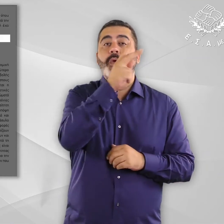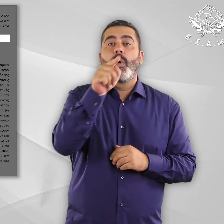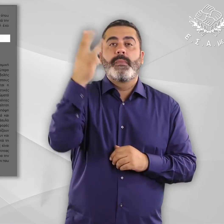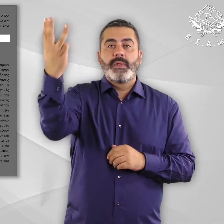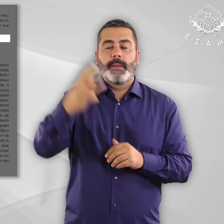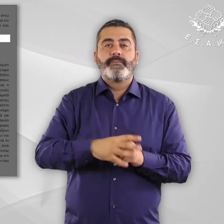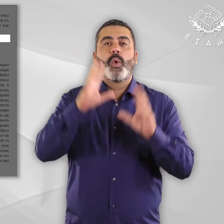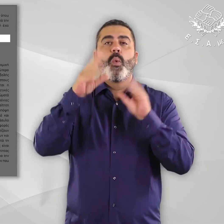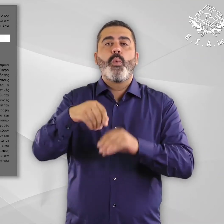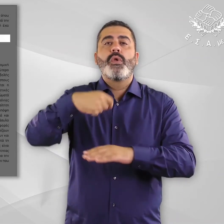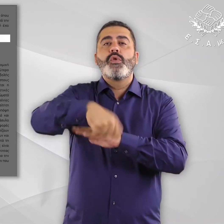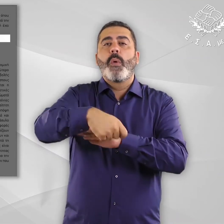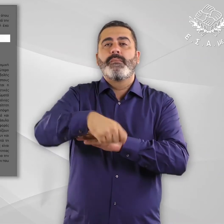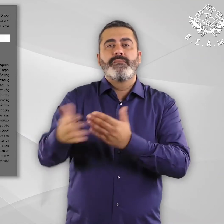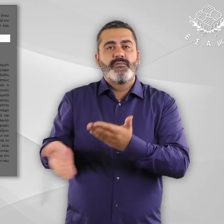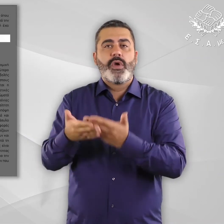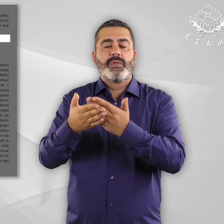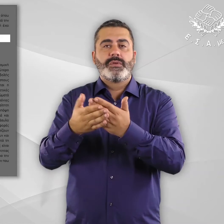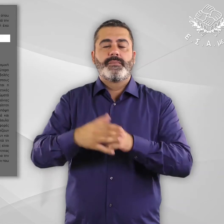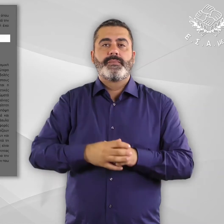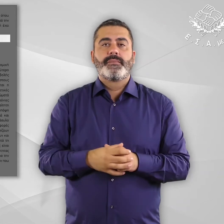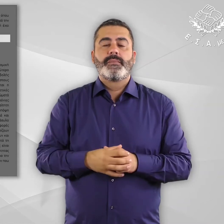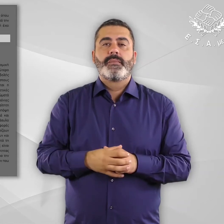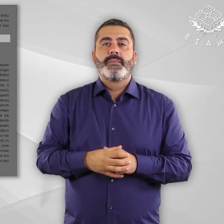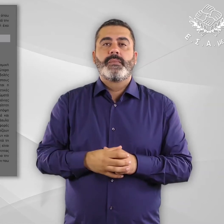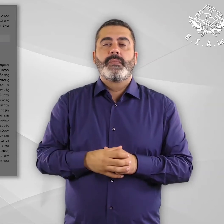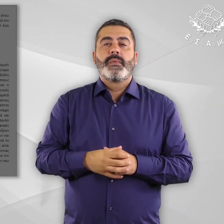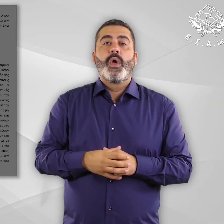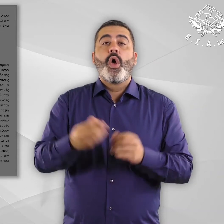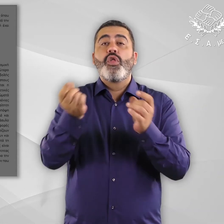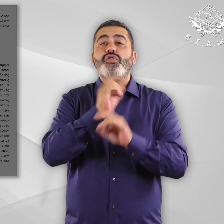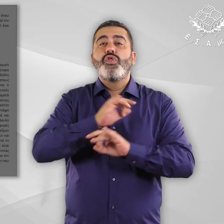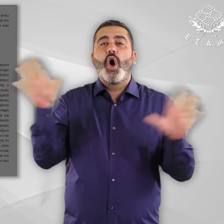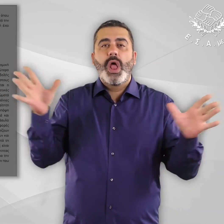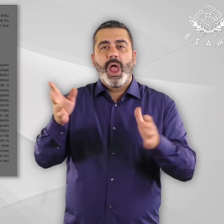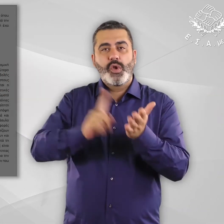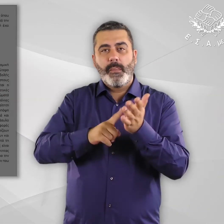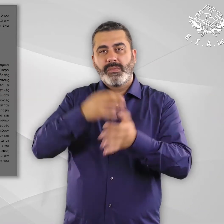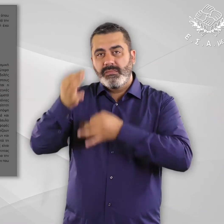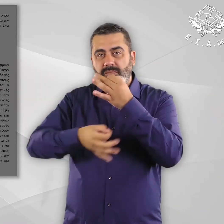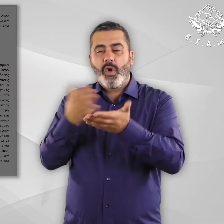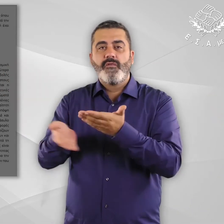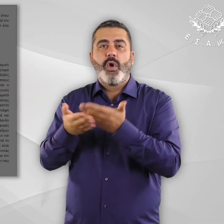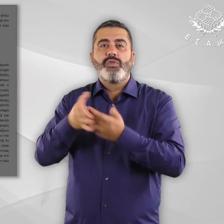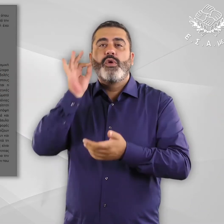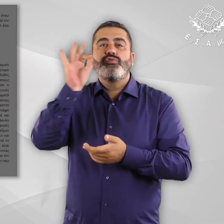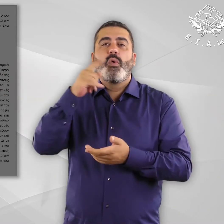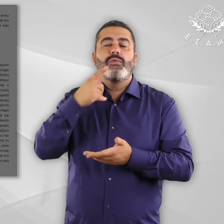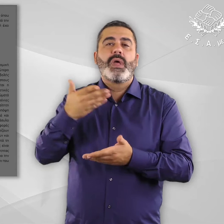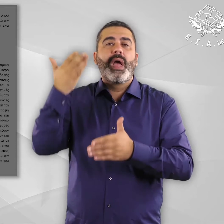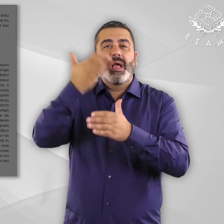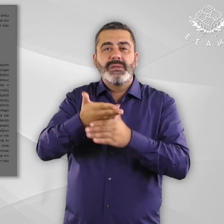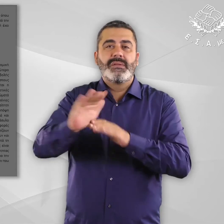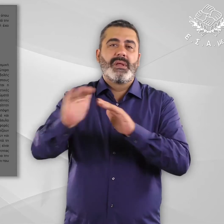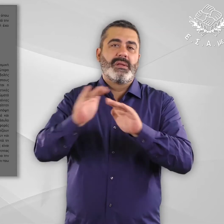Ενότητα 2.3 Παροχή νομικής συνδρομής Υποενότητα Περιορισμός της δωρεάν παροχής νομικής